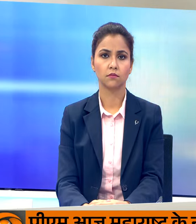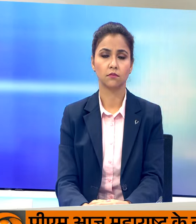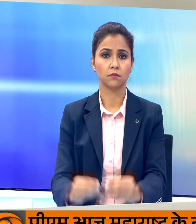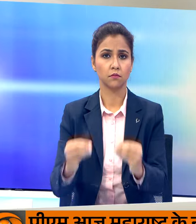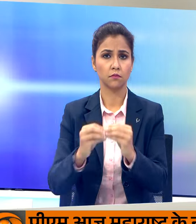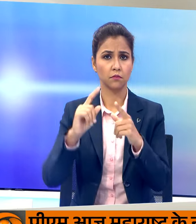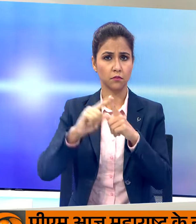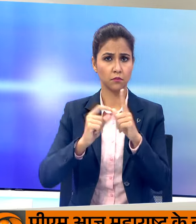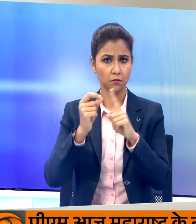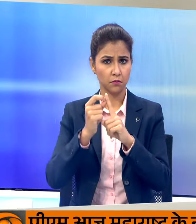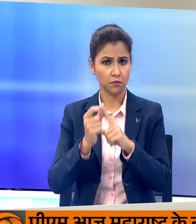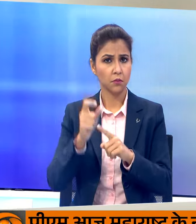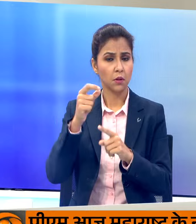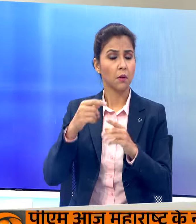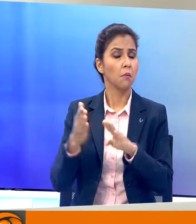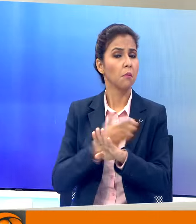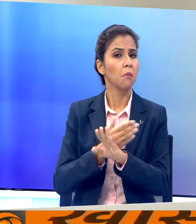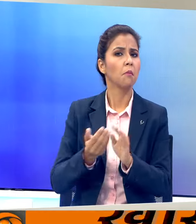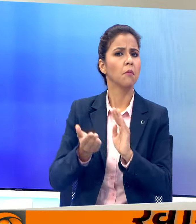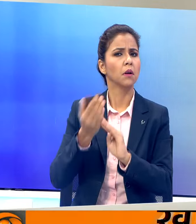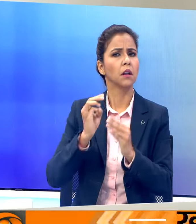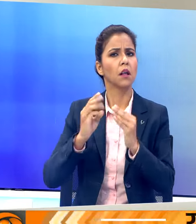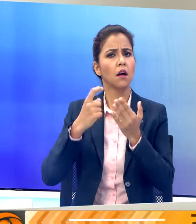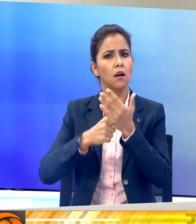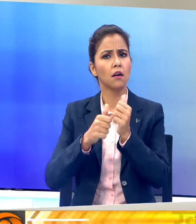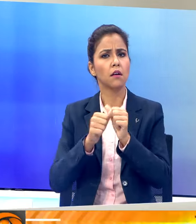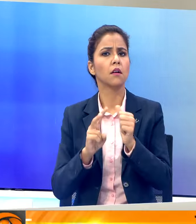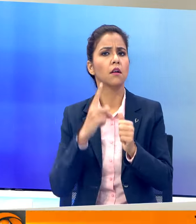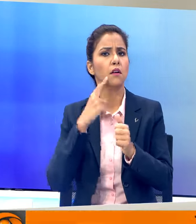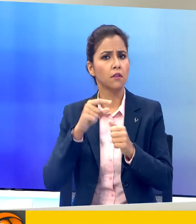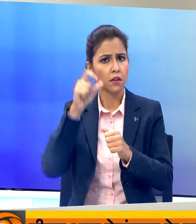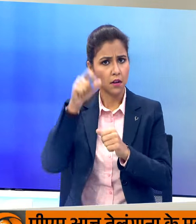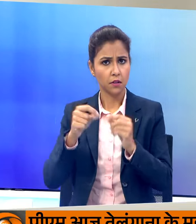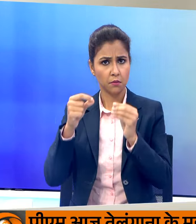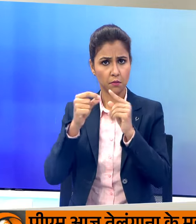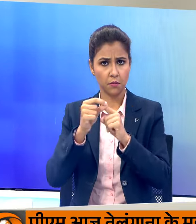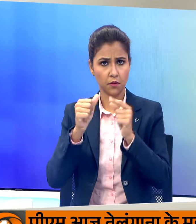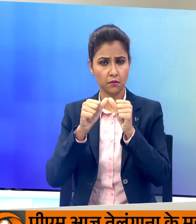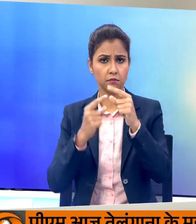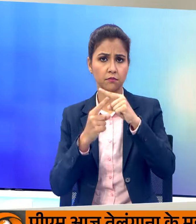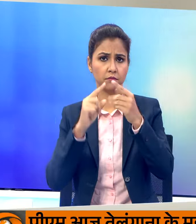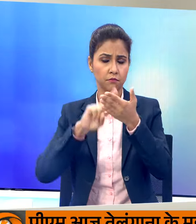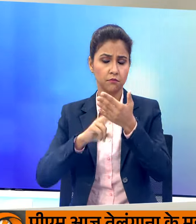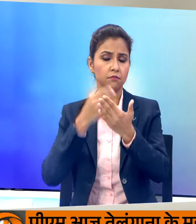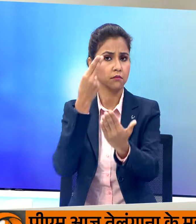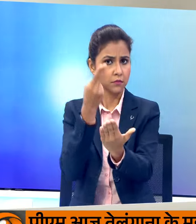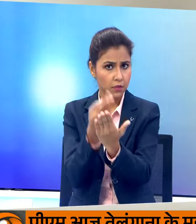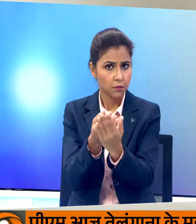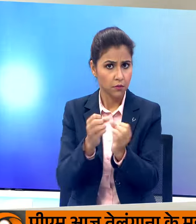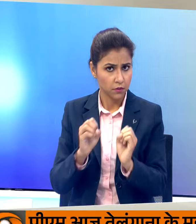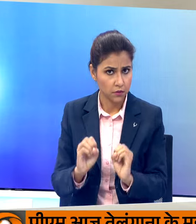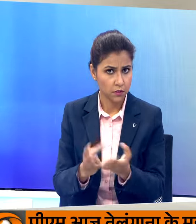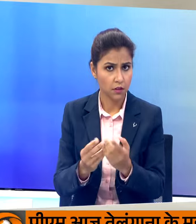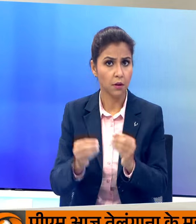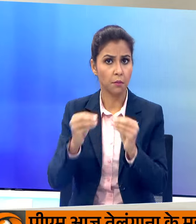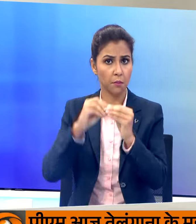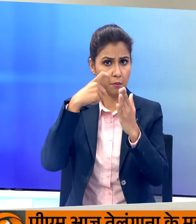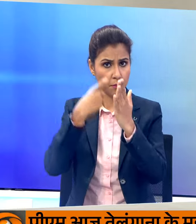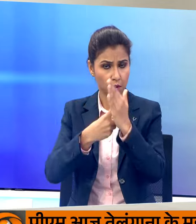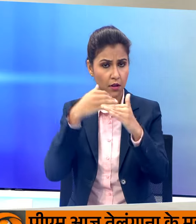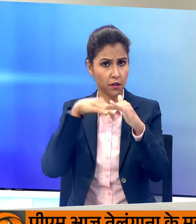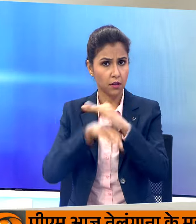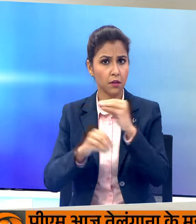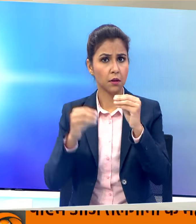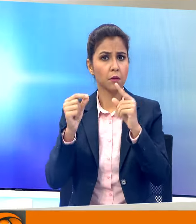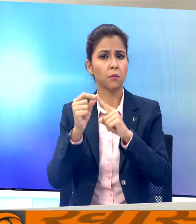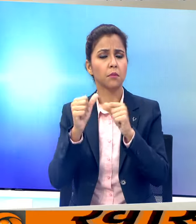भाजपा प्रत्याशी और पूर्वक के इंद्री मंतरी रवी शंकर प्रसाद आज पटना साहिब से अपना नामांकन दाखिल करेंगे बिहार के पटना